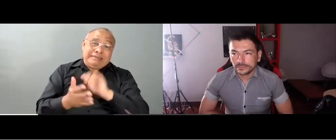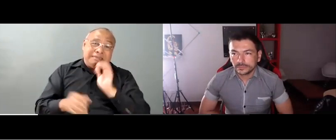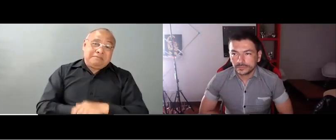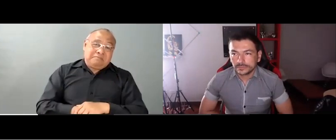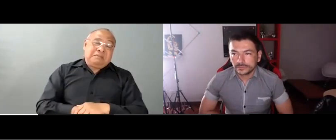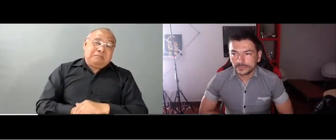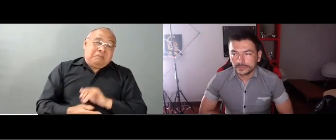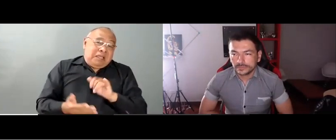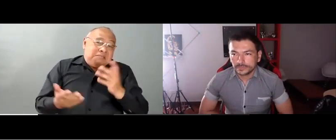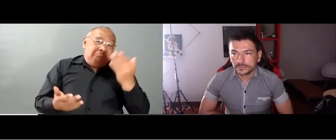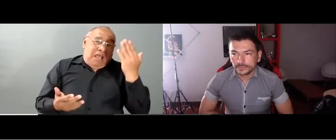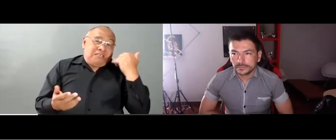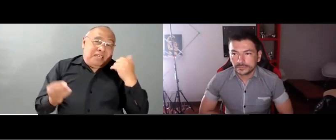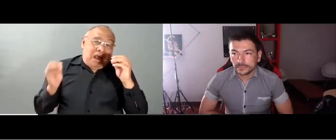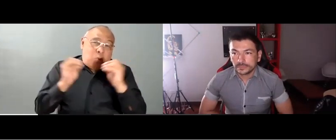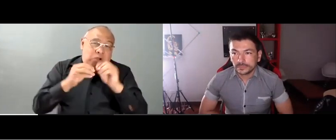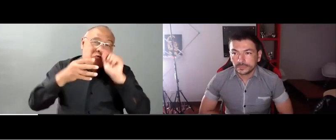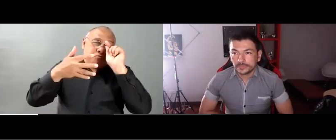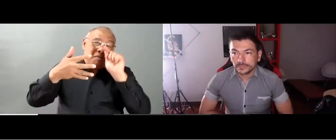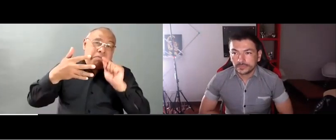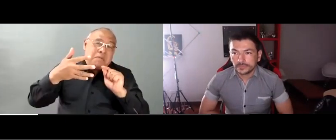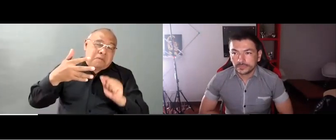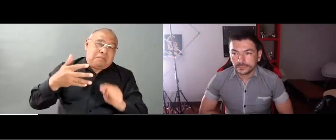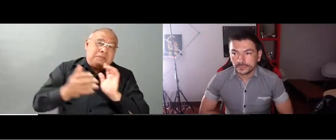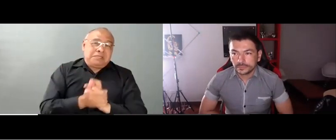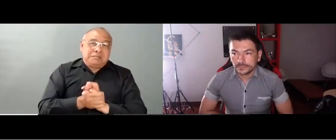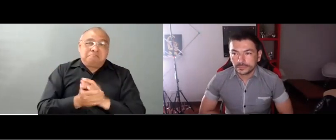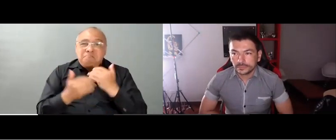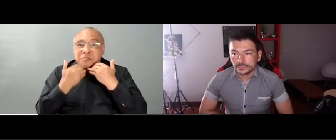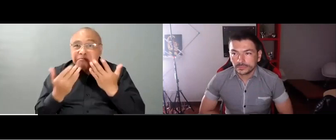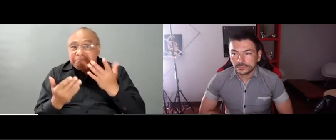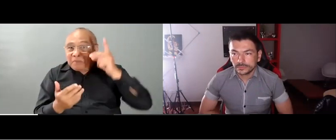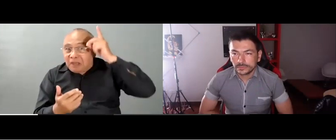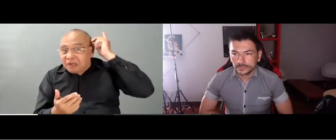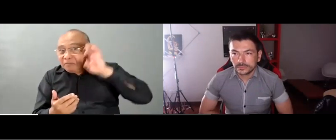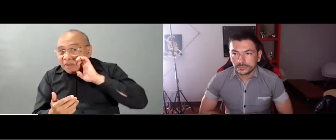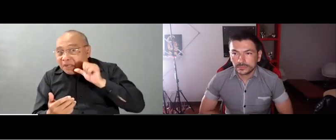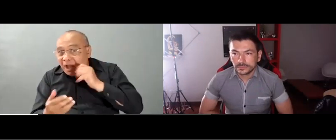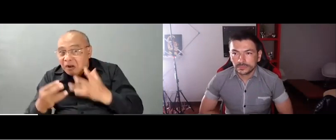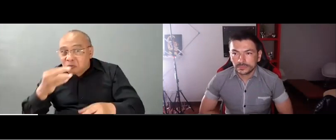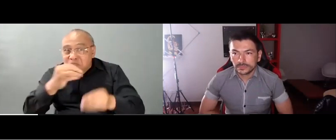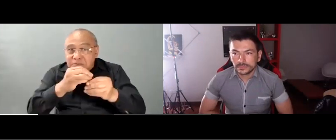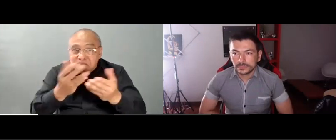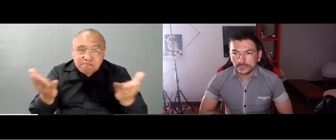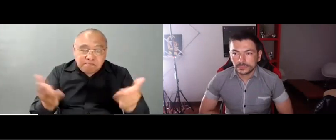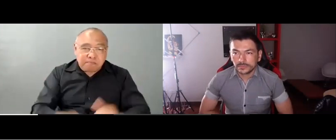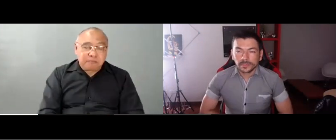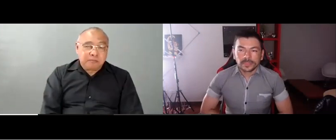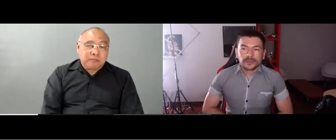no es un trabajo fácil. Es un trabajo que requiere de mucho más tiempo y que va a ser más largo. No sé si Daniel